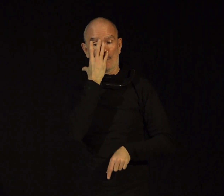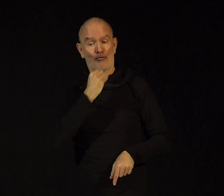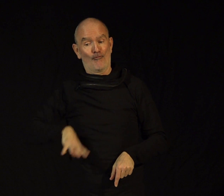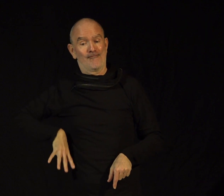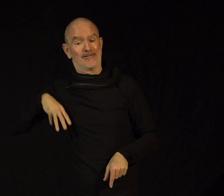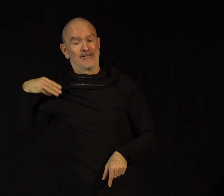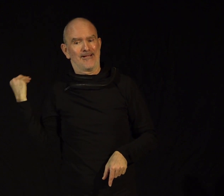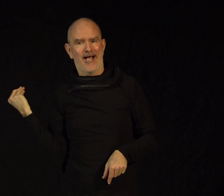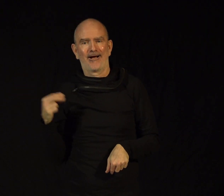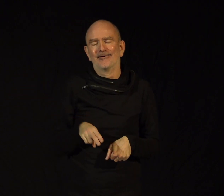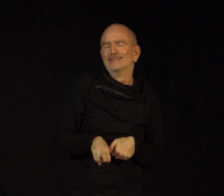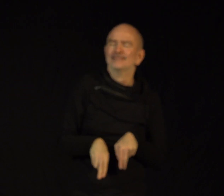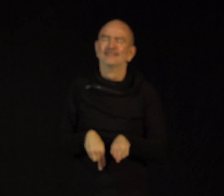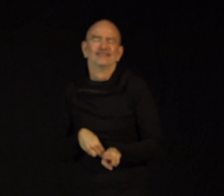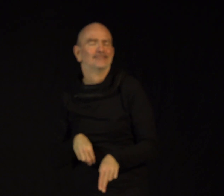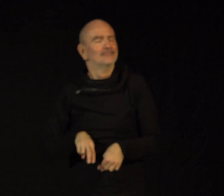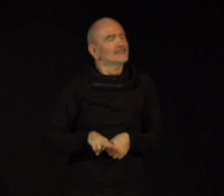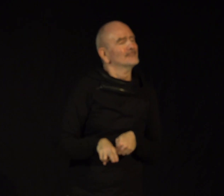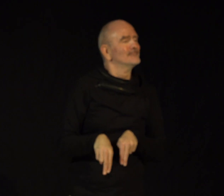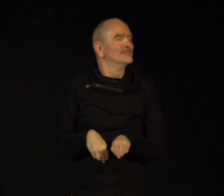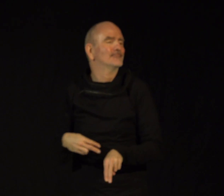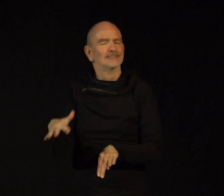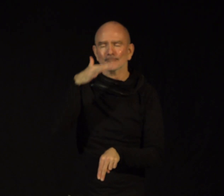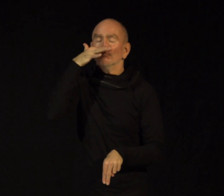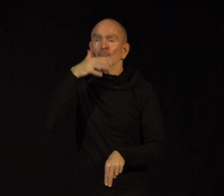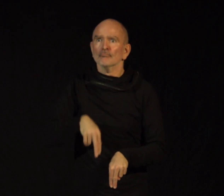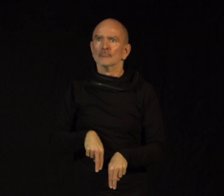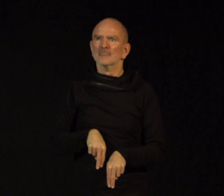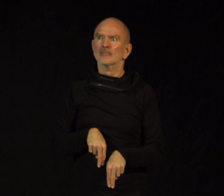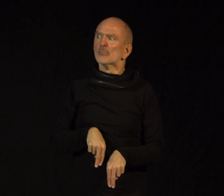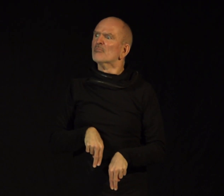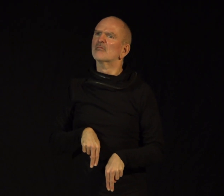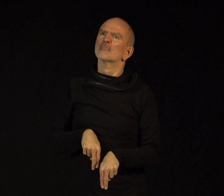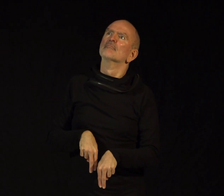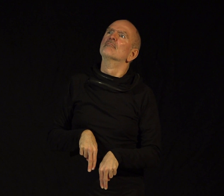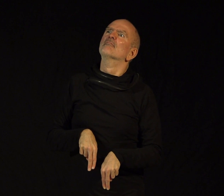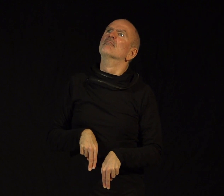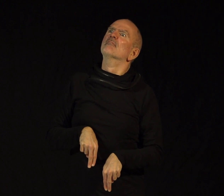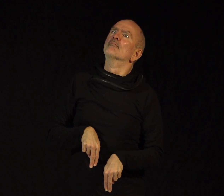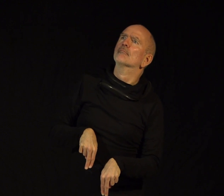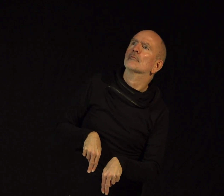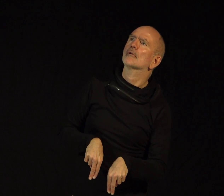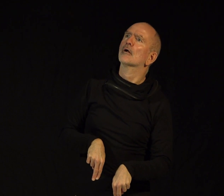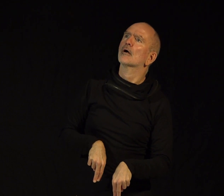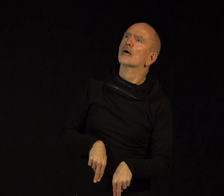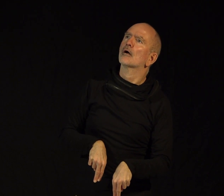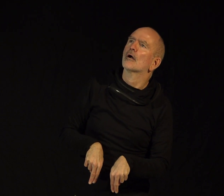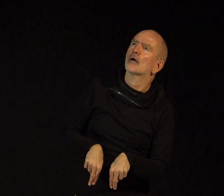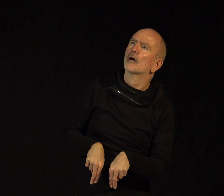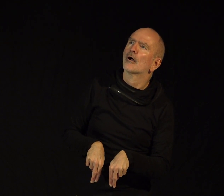Maître renard, par l'odeur alléchée, lui teint à peu près